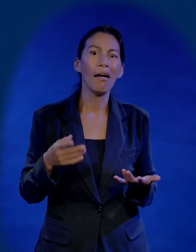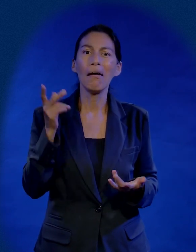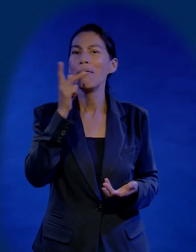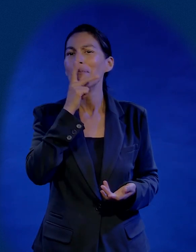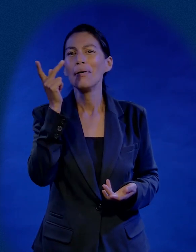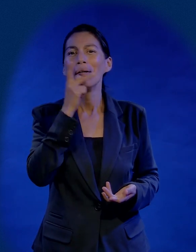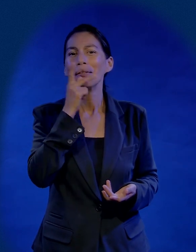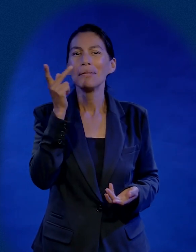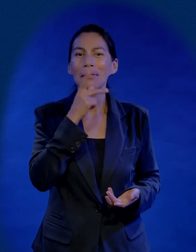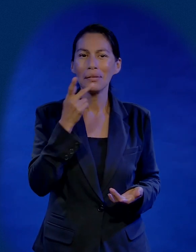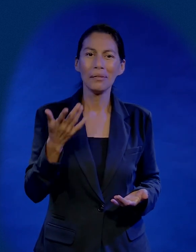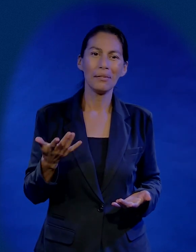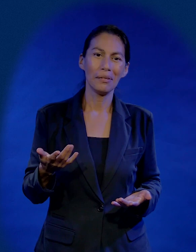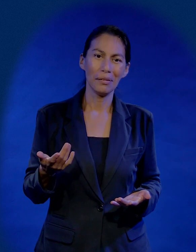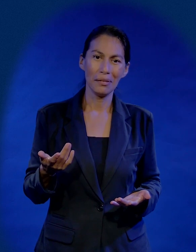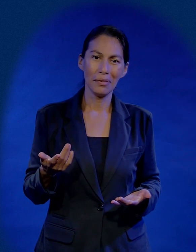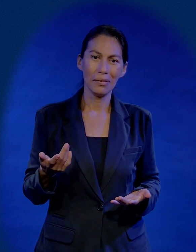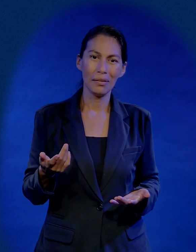y lo único que pude hacer es pastor